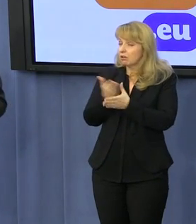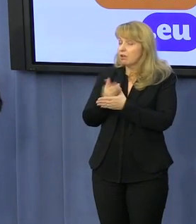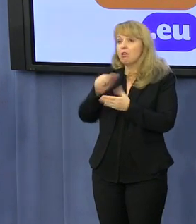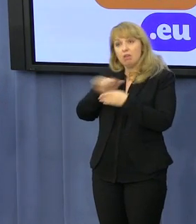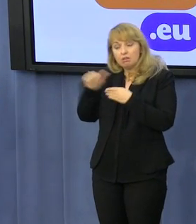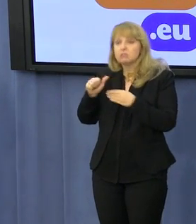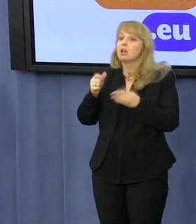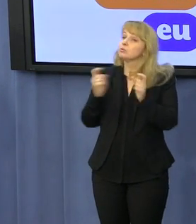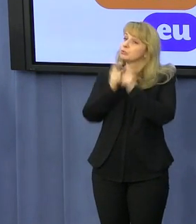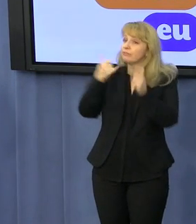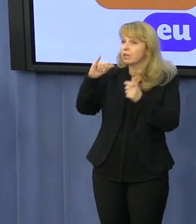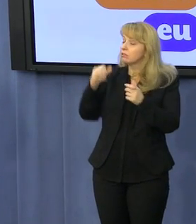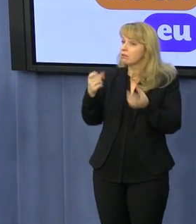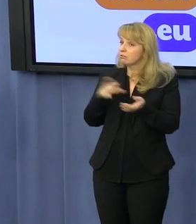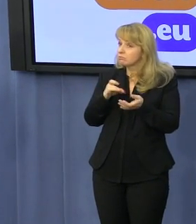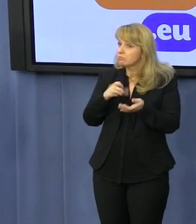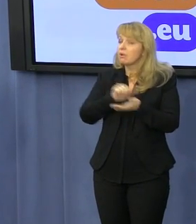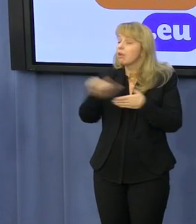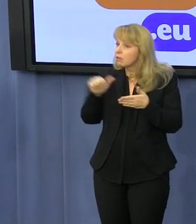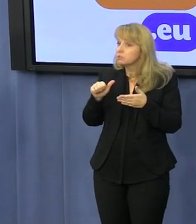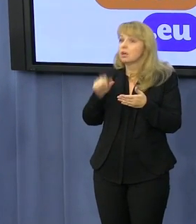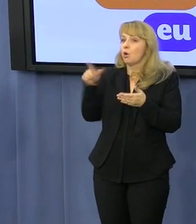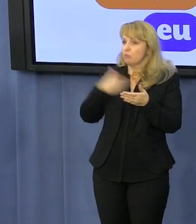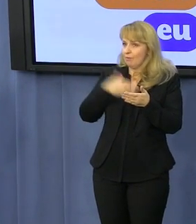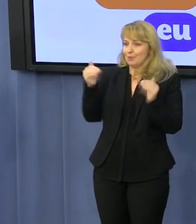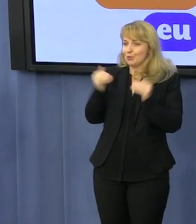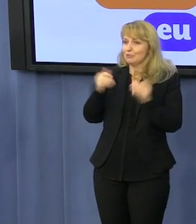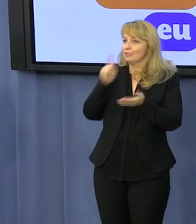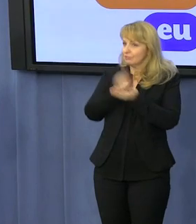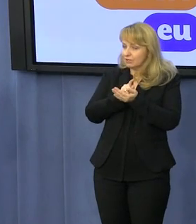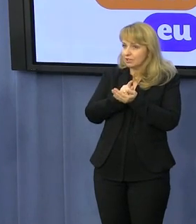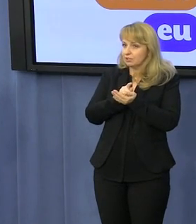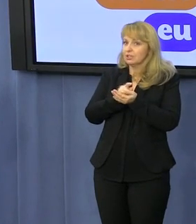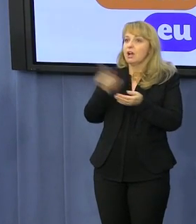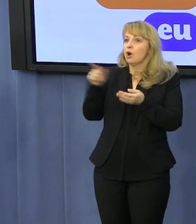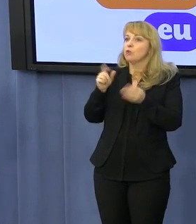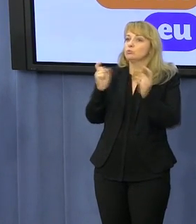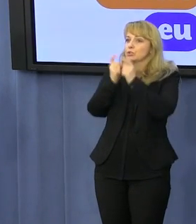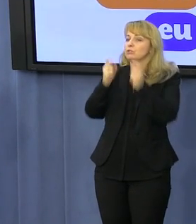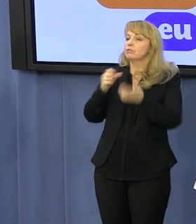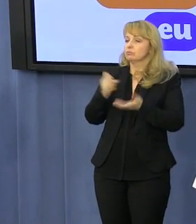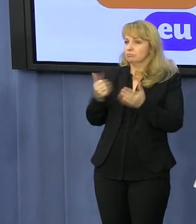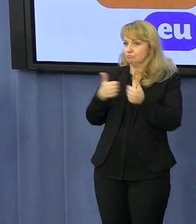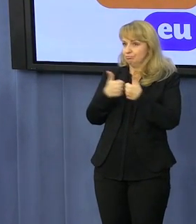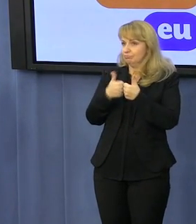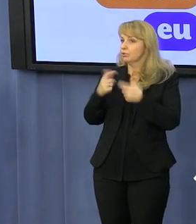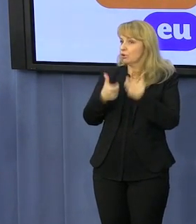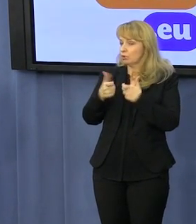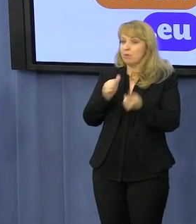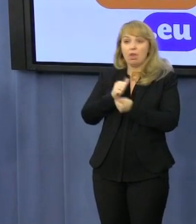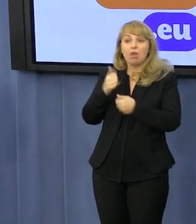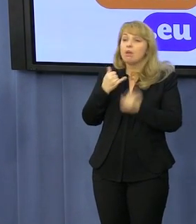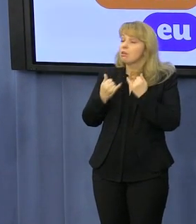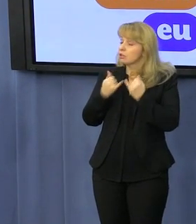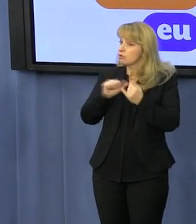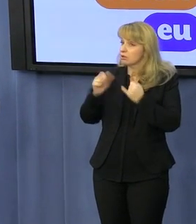gra przeciwko innym graczom. Pokerzysta ma szansę wygrać, ponieważ nie gra z organizatorem, gra przeciwko innym graczom. Jeżeli ma przewagę, jeżeli jest lepszym